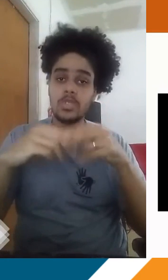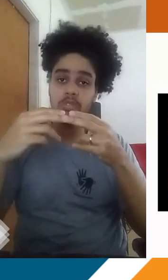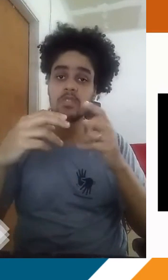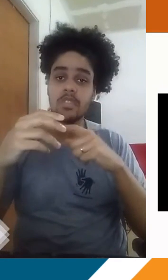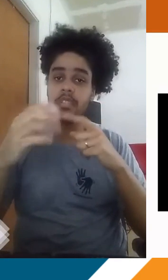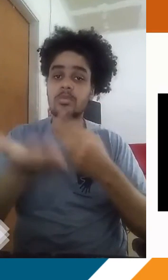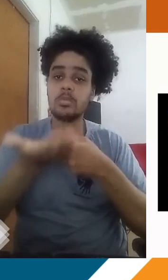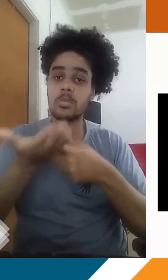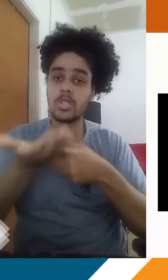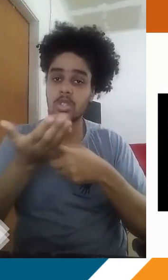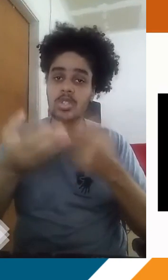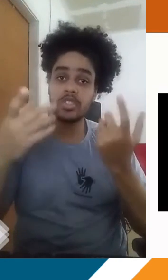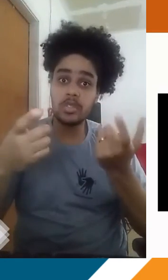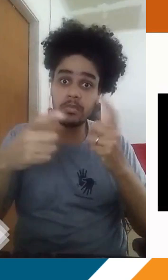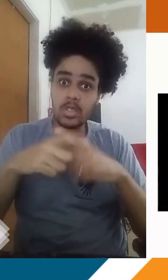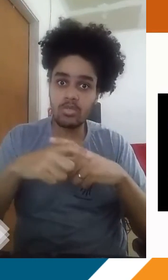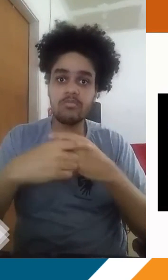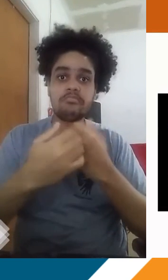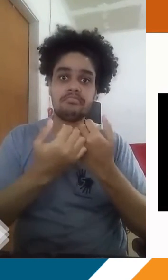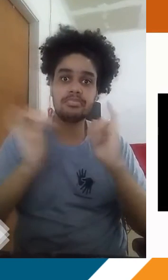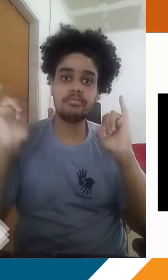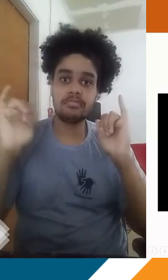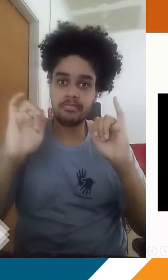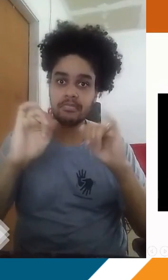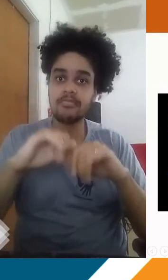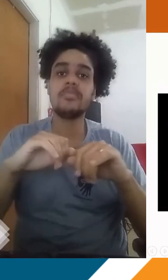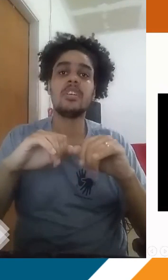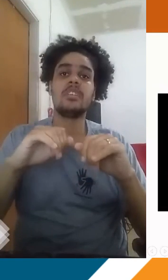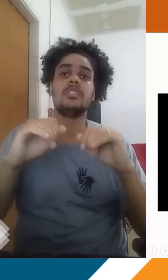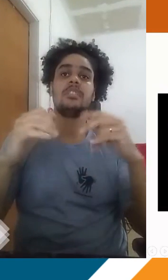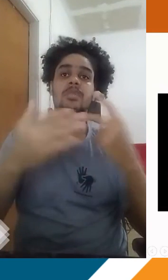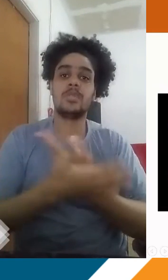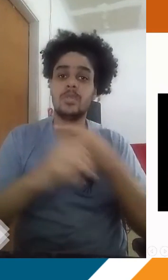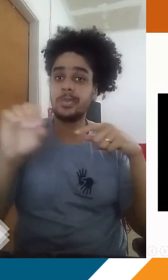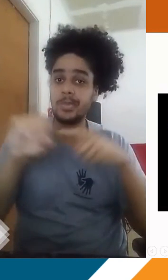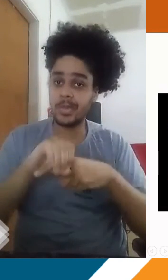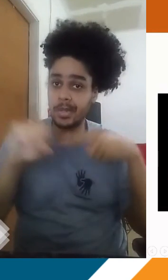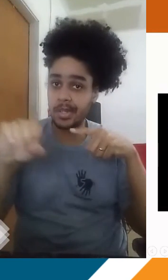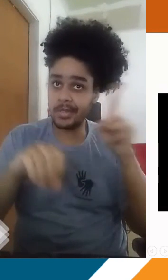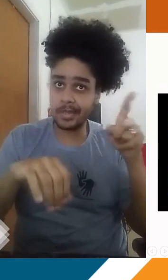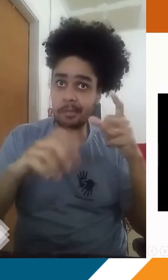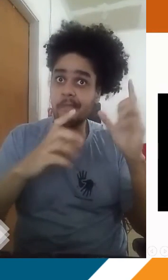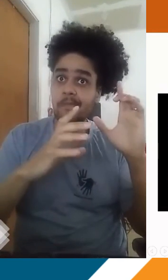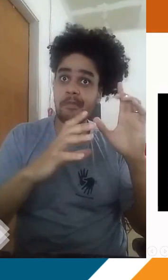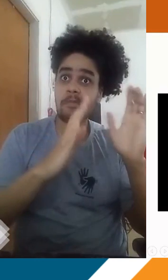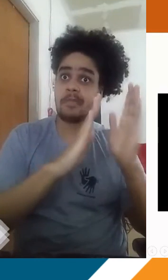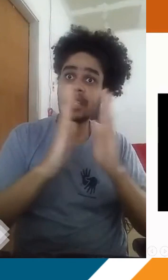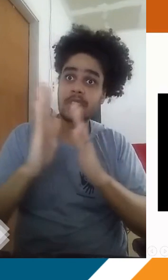conta desse acordo, a gente teve uma diminuição desse impacto, né? Do que seria desse buraco. Essa proporção aqui azul, que vocês